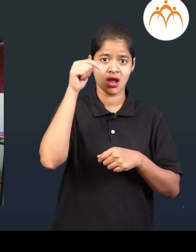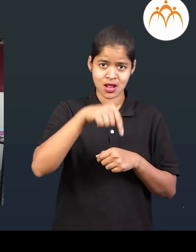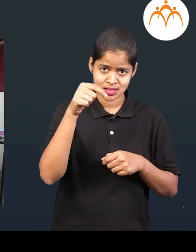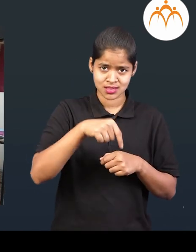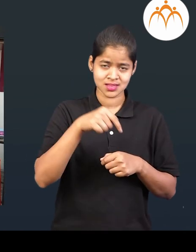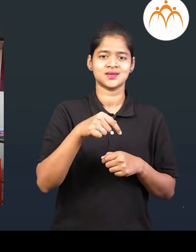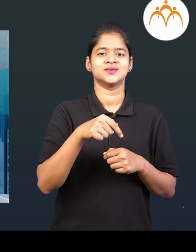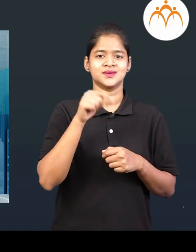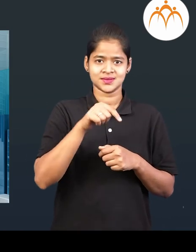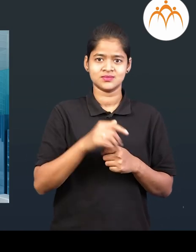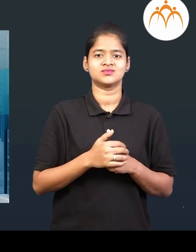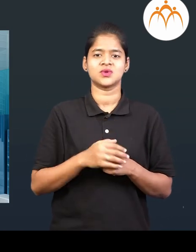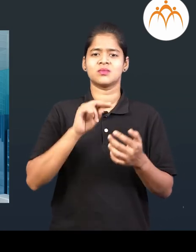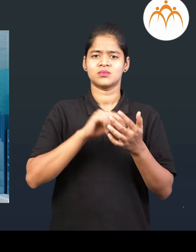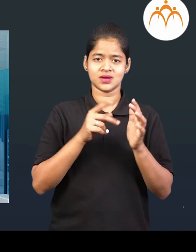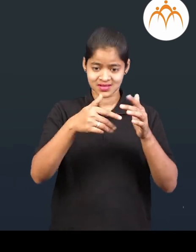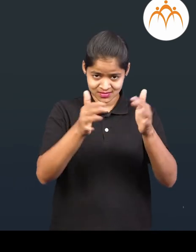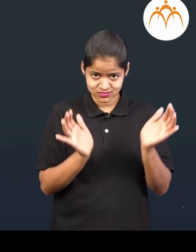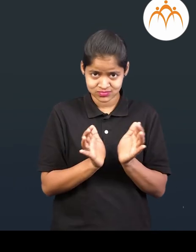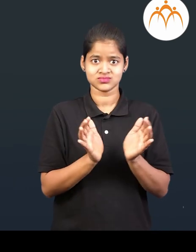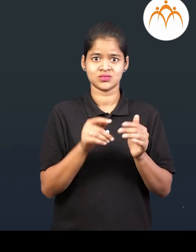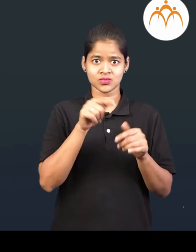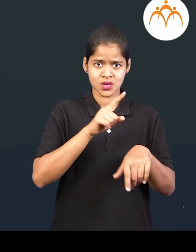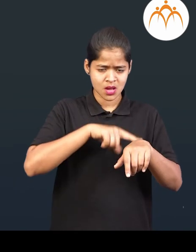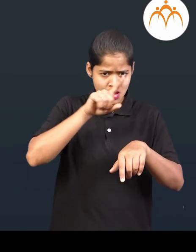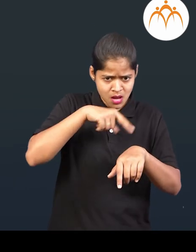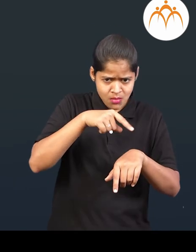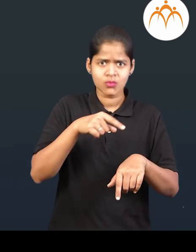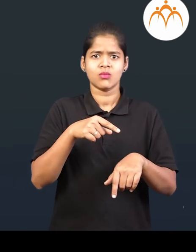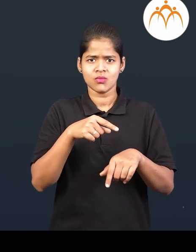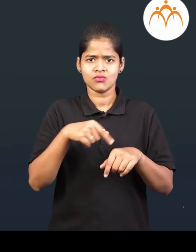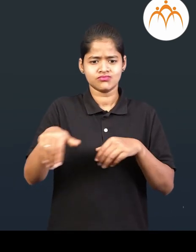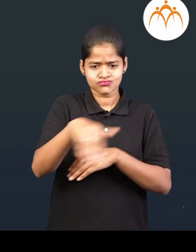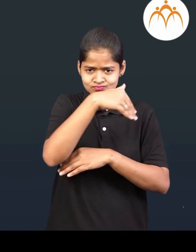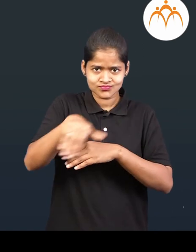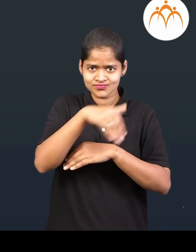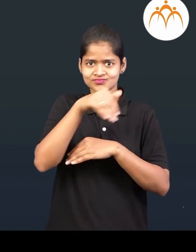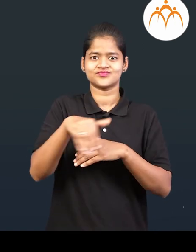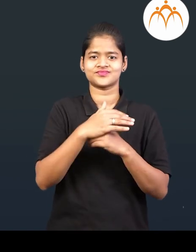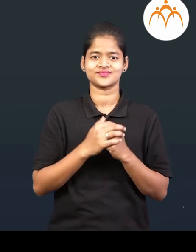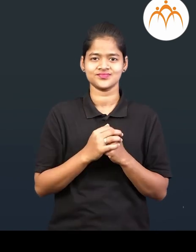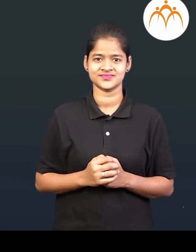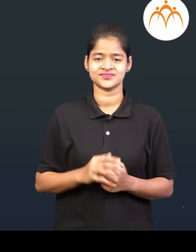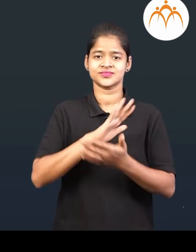वर्तमानकार, भविश्यकार, गटी का पात्र, गटी का लंबक